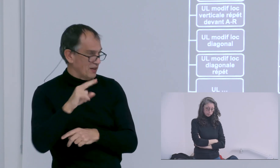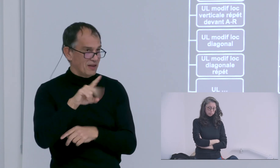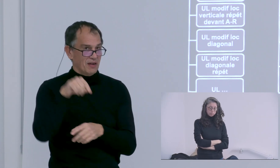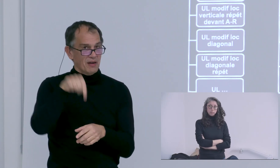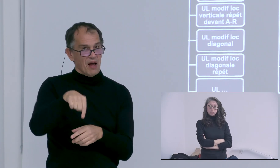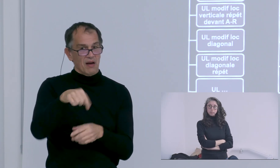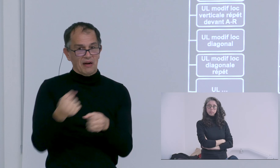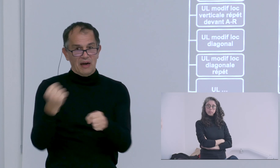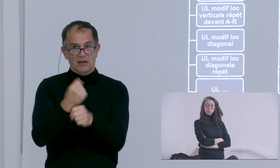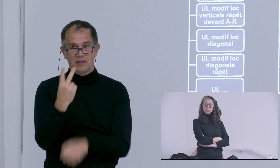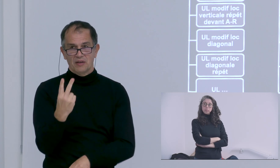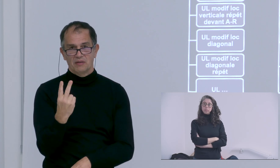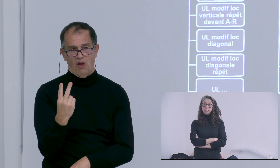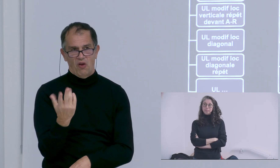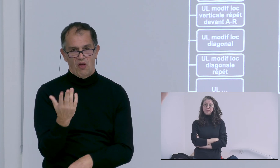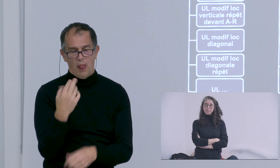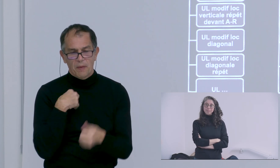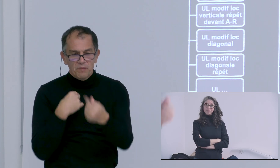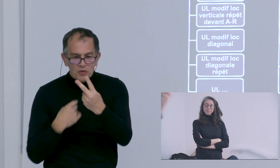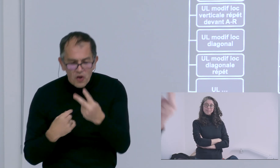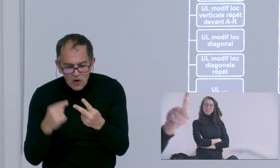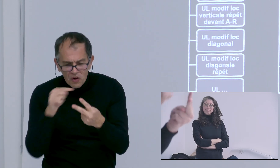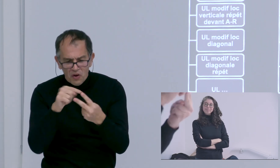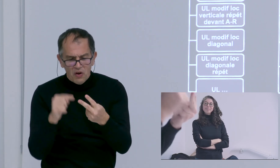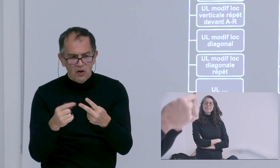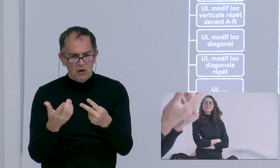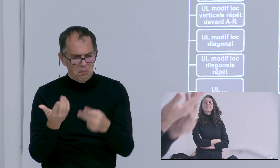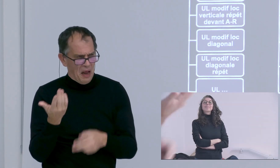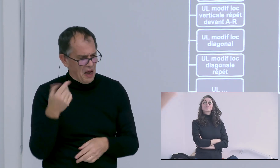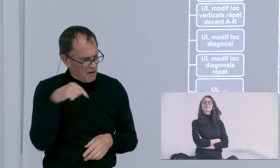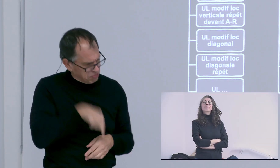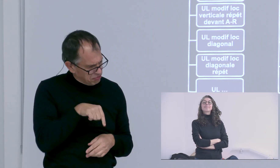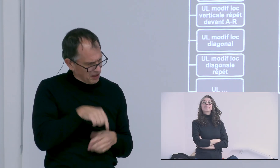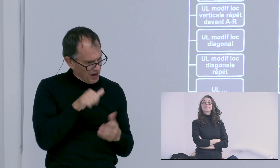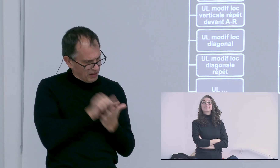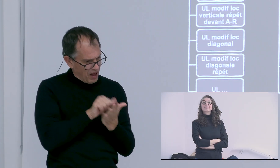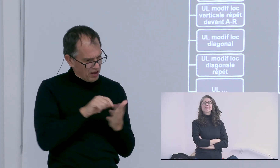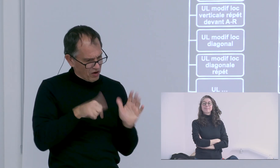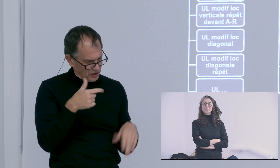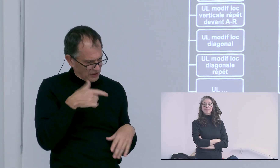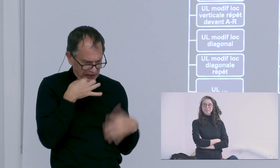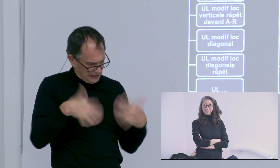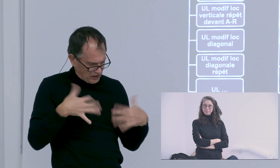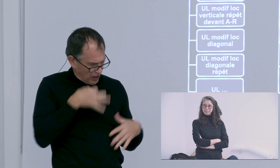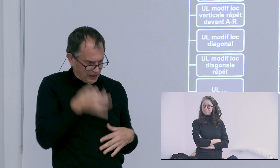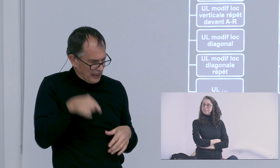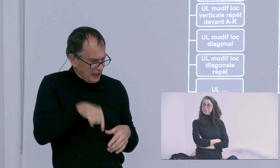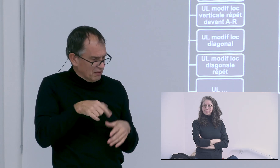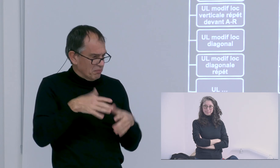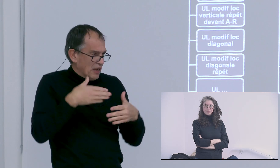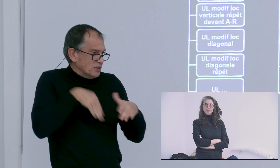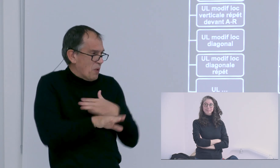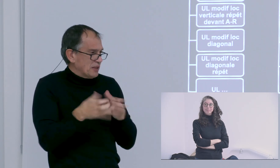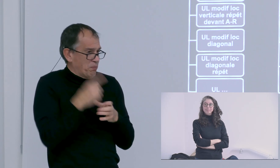une qui est plutôt proche des visées non illustratives et l'autre plus des visées illustratives et dans l'article